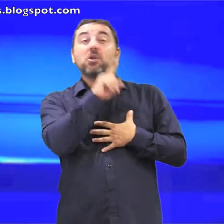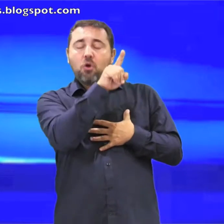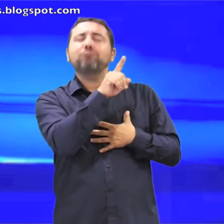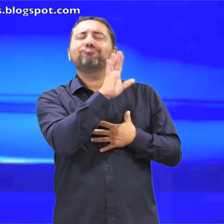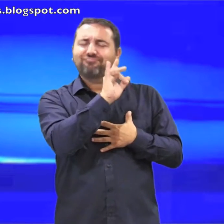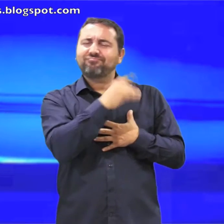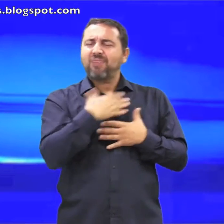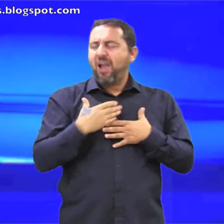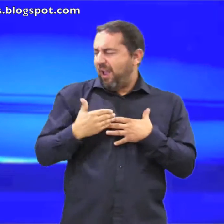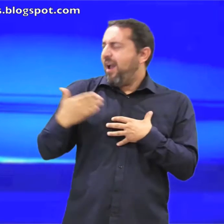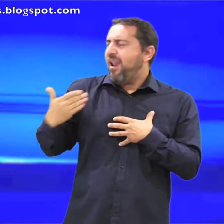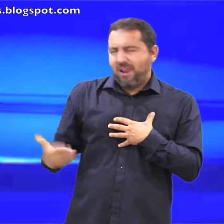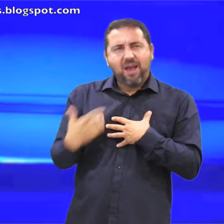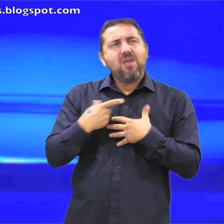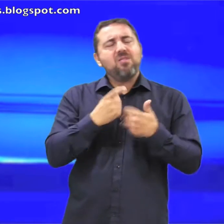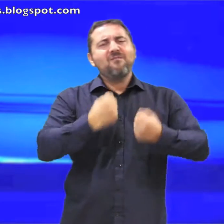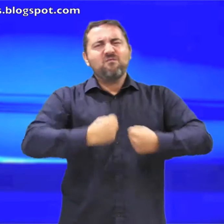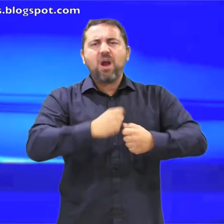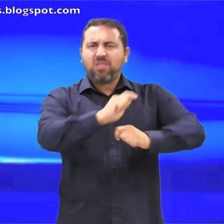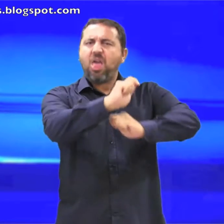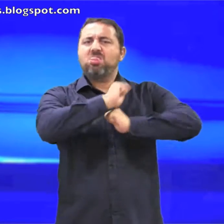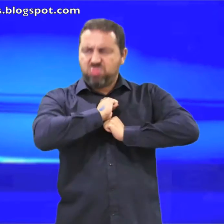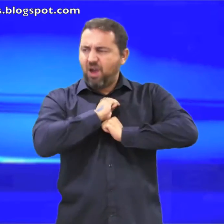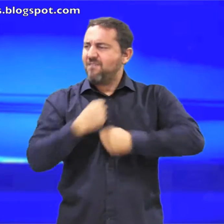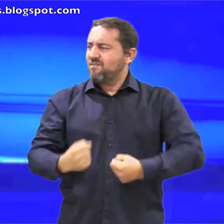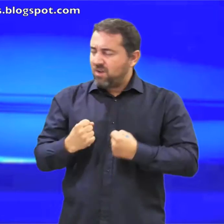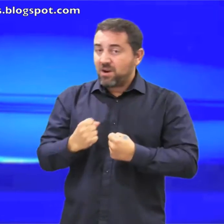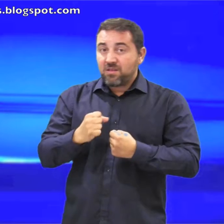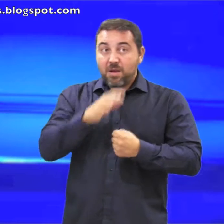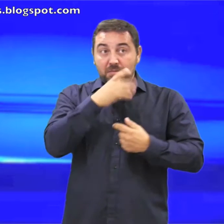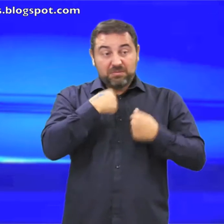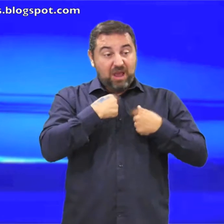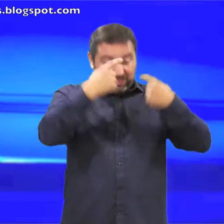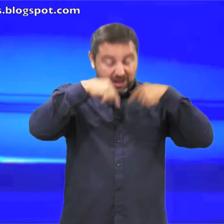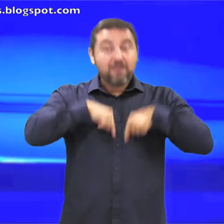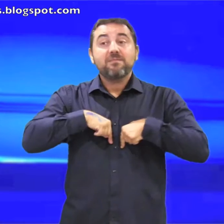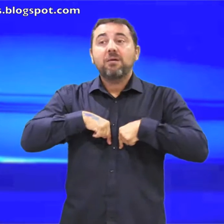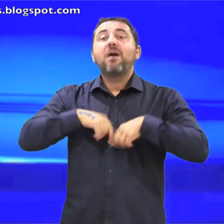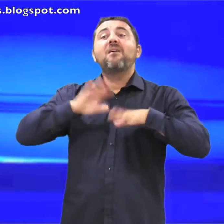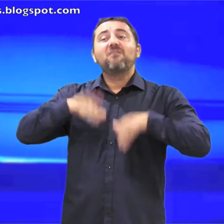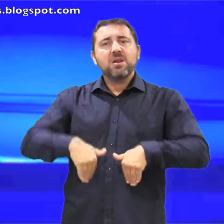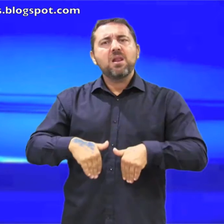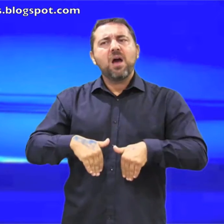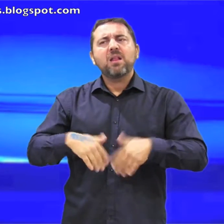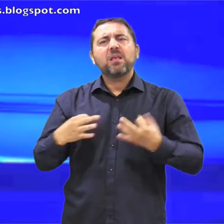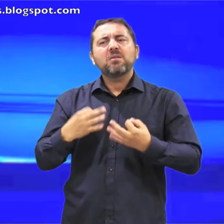Mas el Señor estuvo a mi lado y me dio fuerzas para que a través de mí